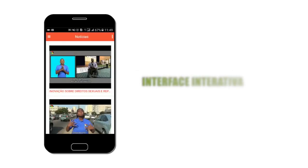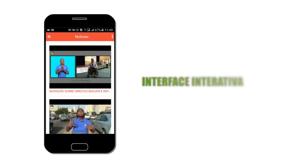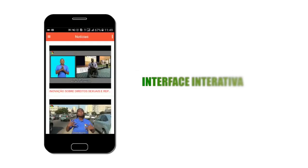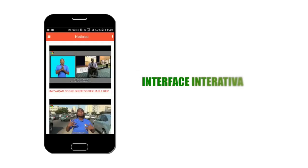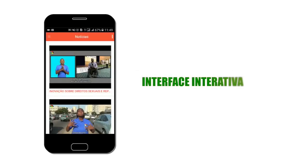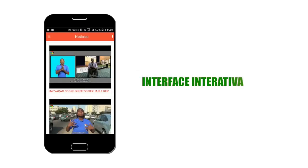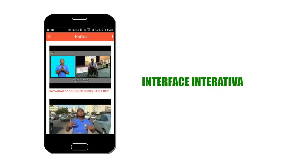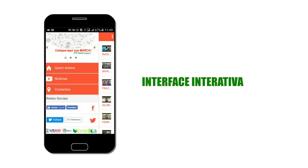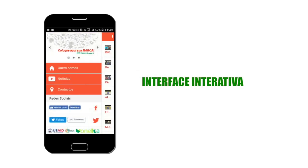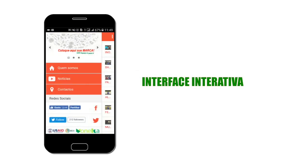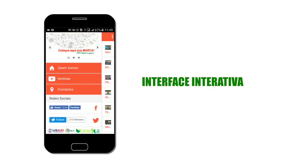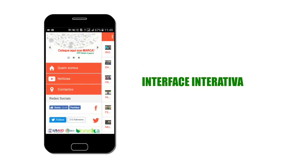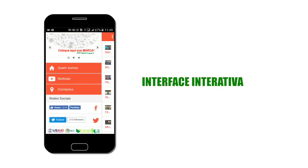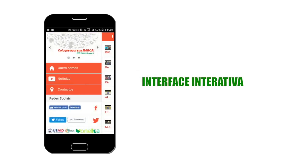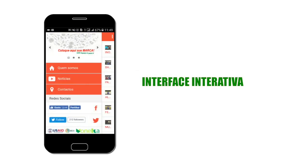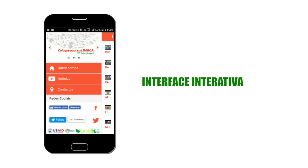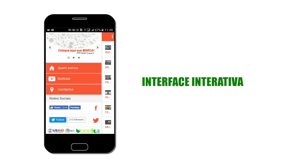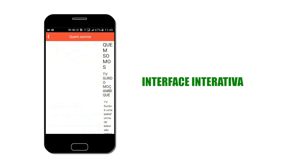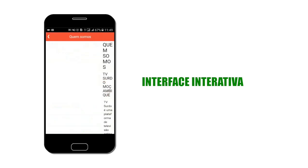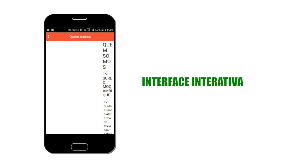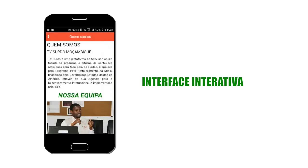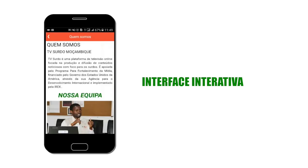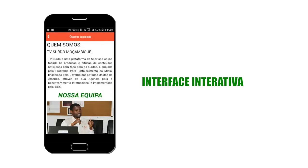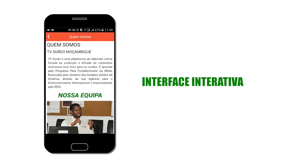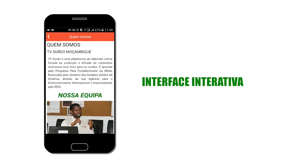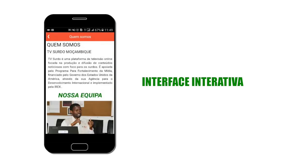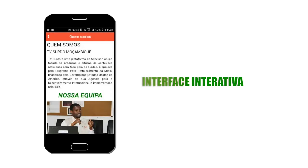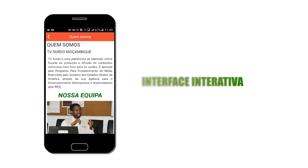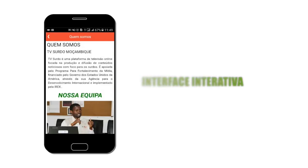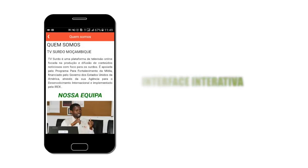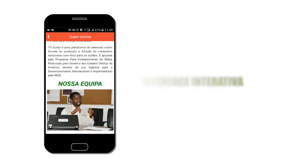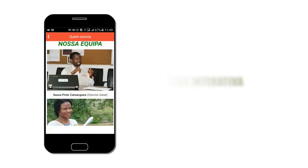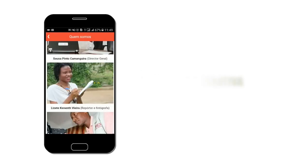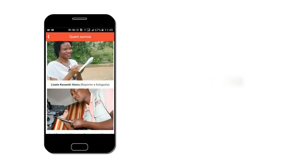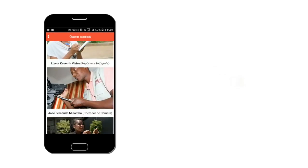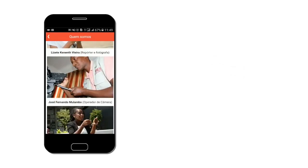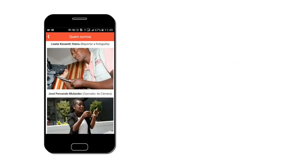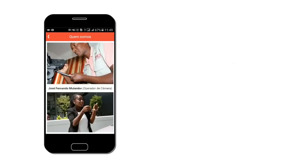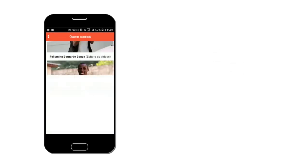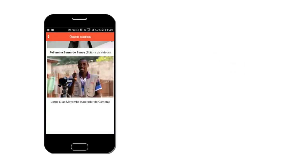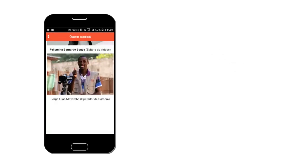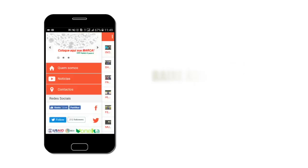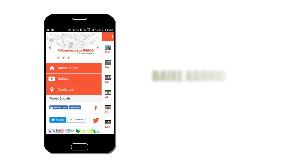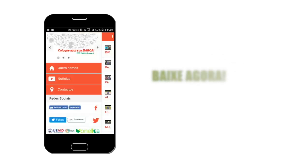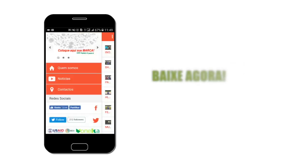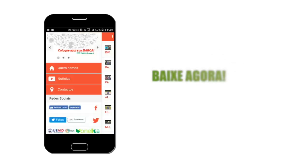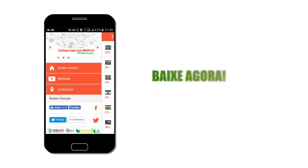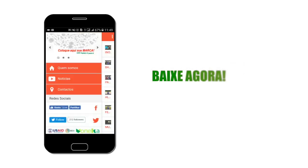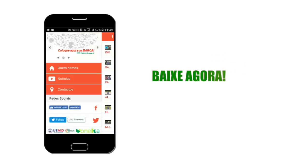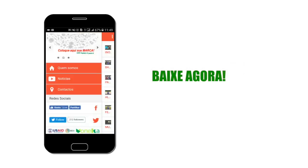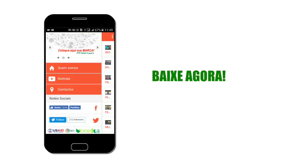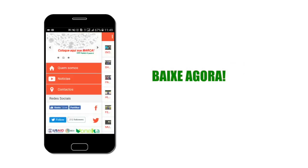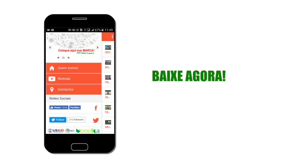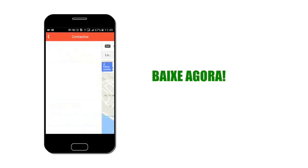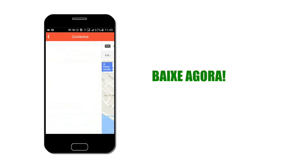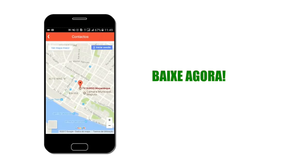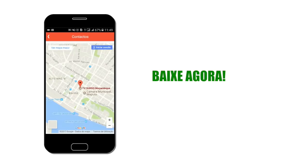Possui uma interface bastante interativa. De que está à espera? Baixe agora! TV